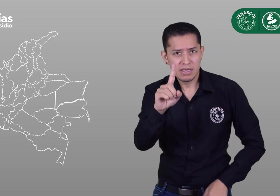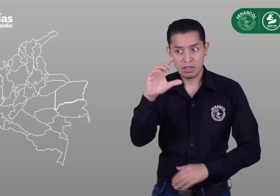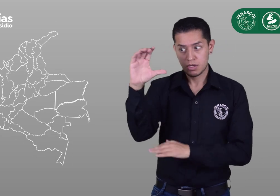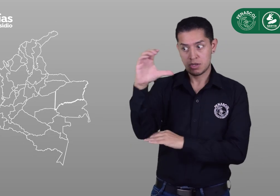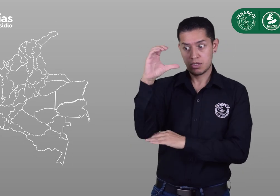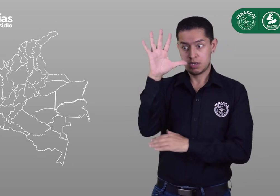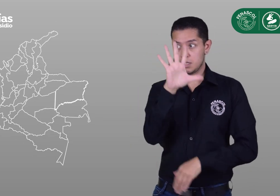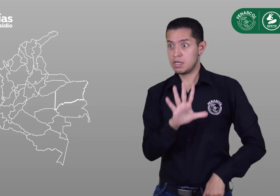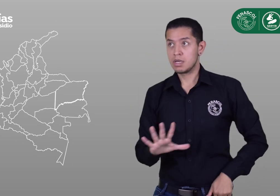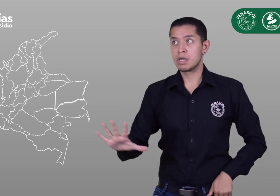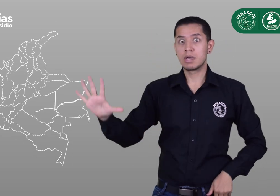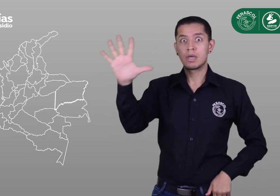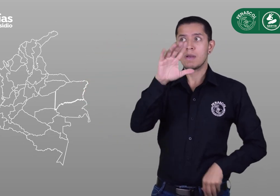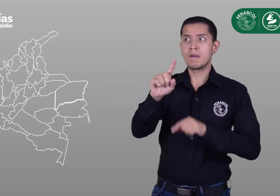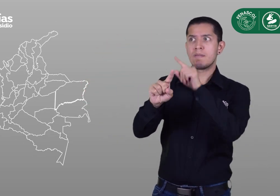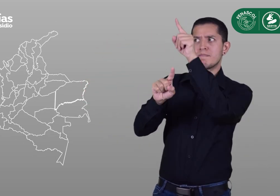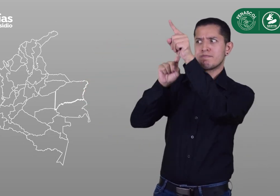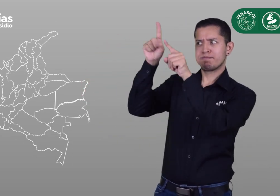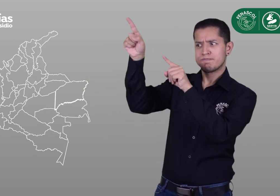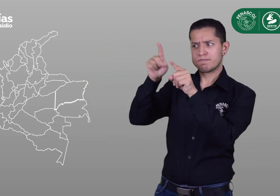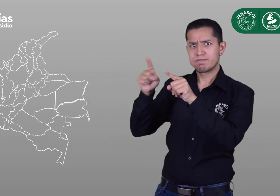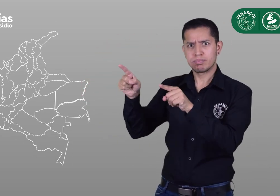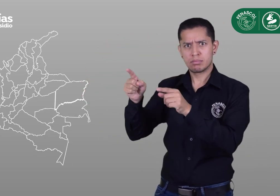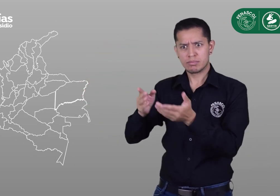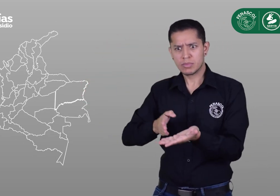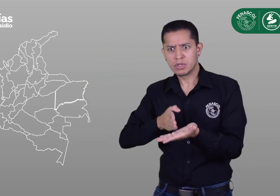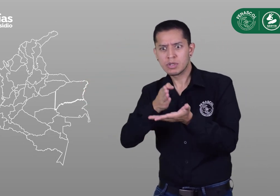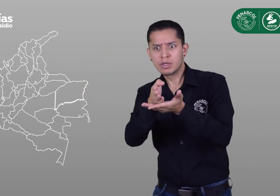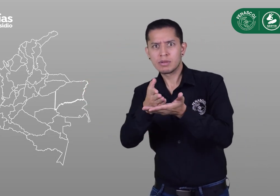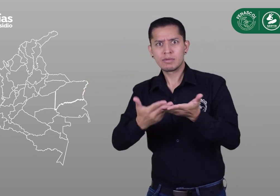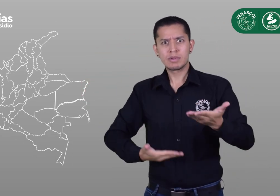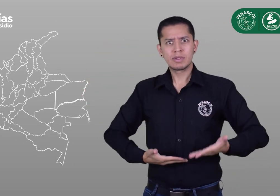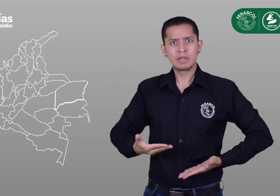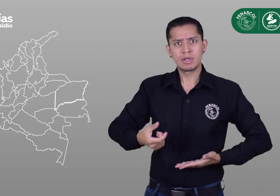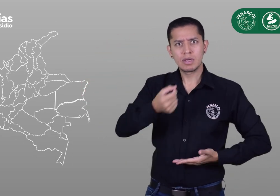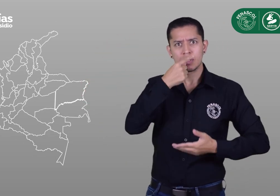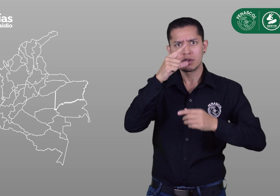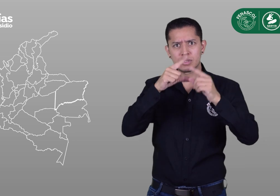Pero, ¿a qué puntos con subsidio pueden acercarse a lo largo y ancho del país?